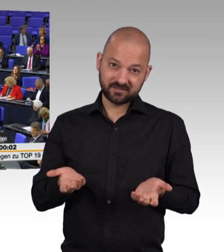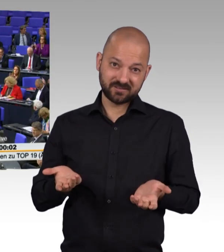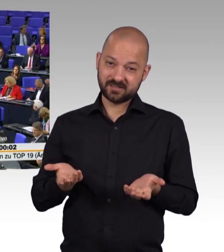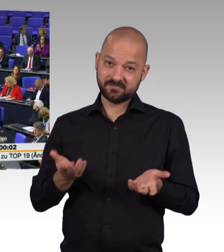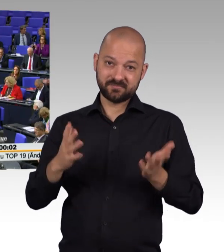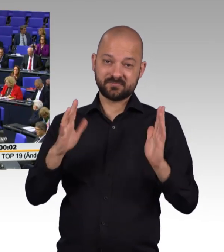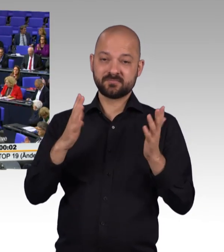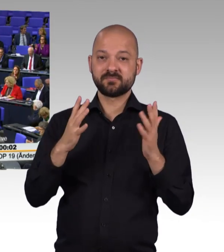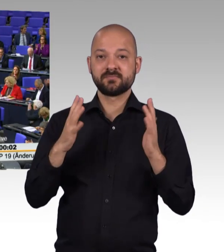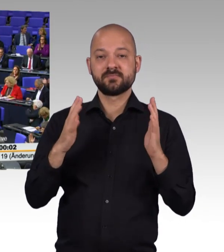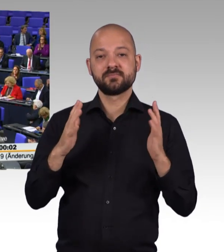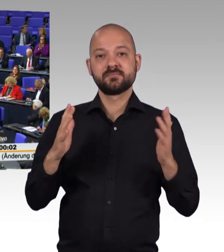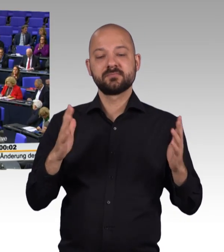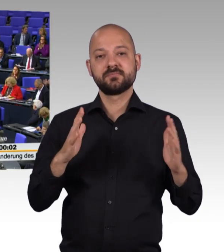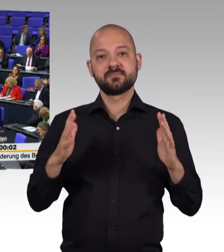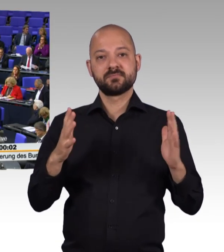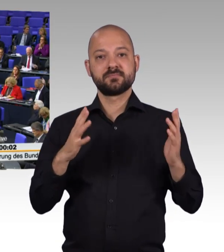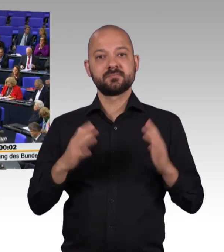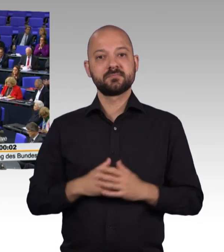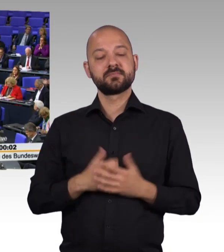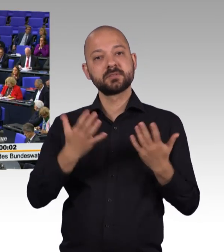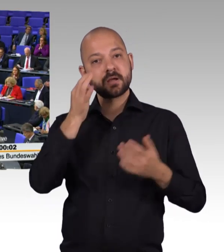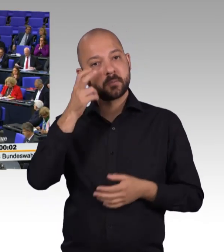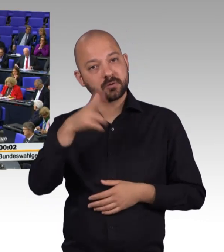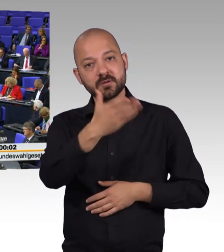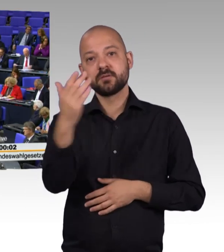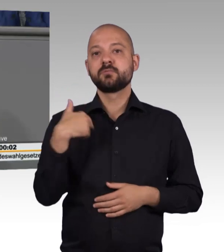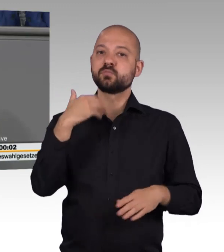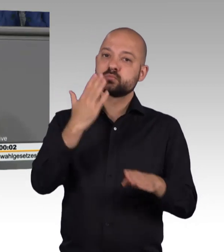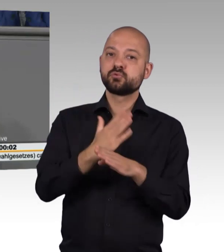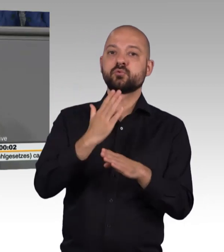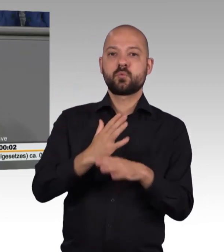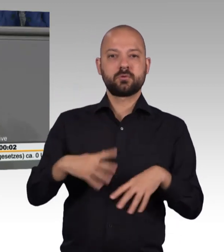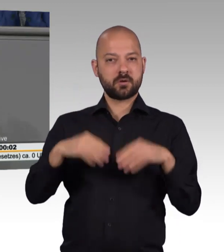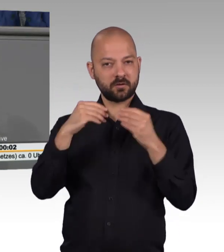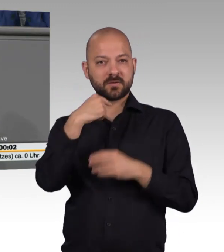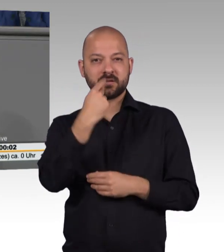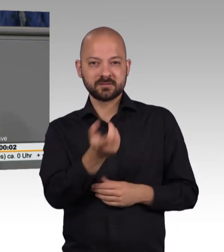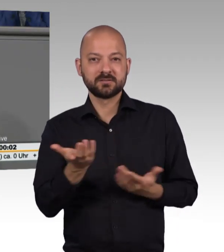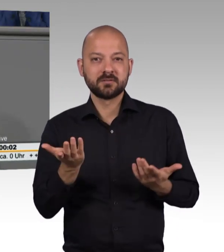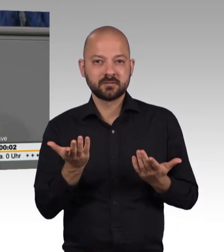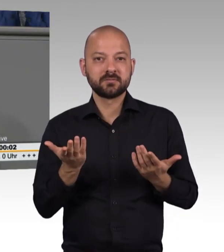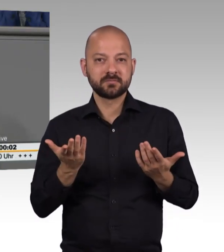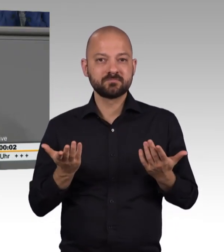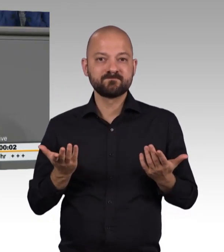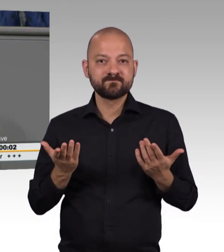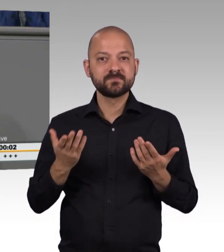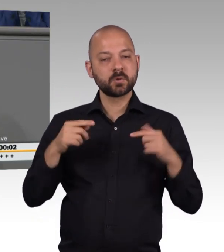Meine Damen und Herren, ich habe es bereits eingangs gesagt. Heute ist ein wichtiger Tag für Menschen mit Behinderung. Der